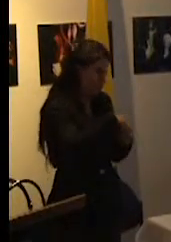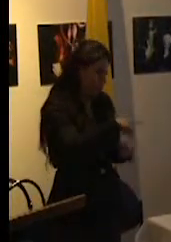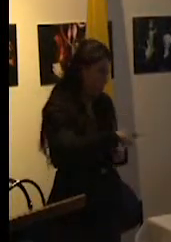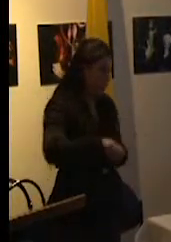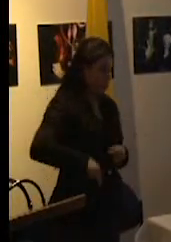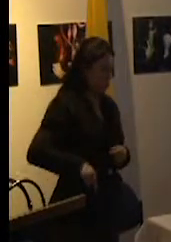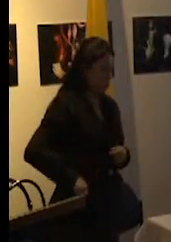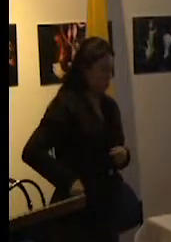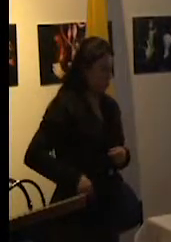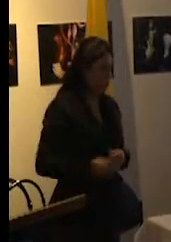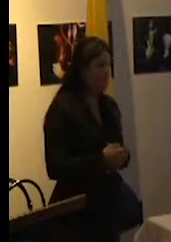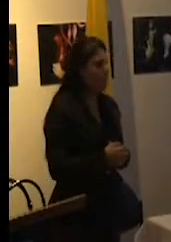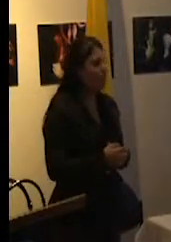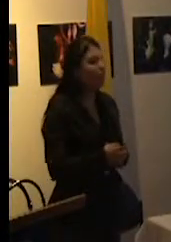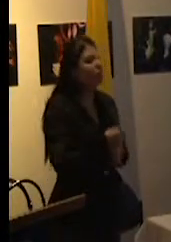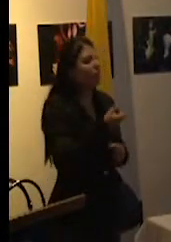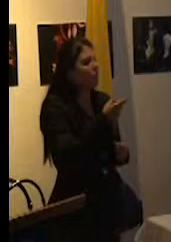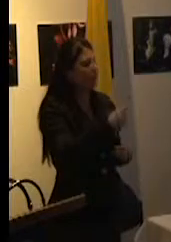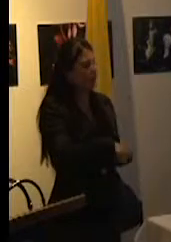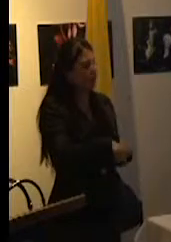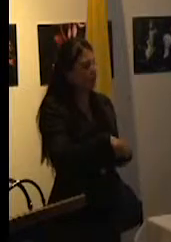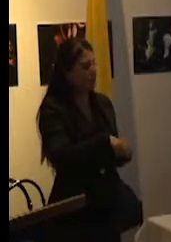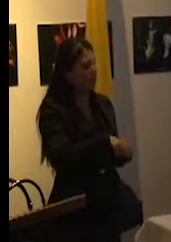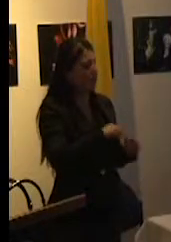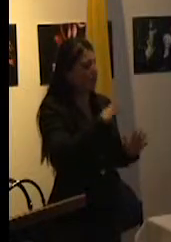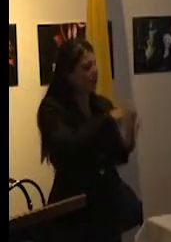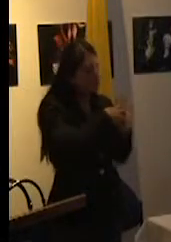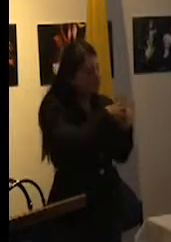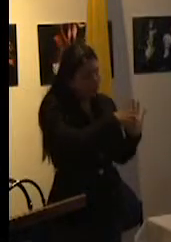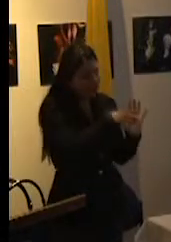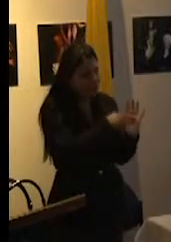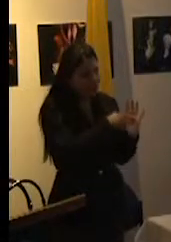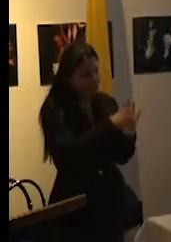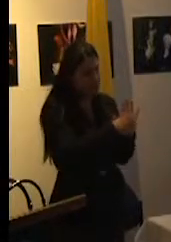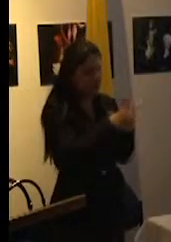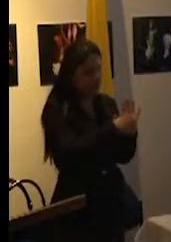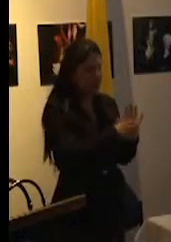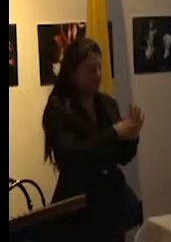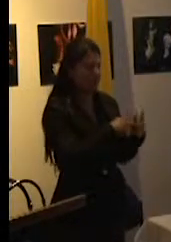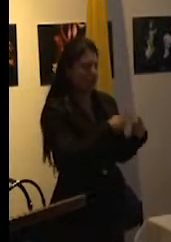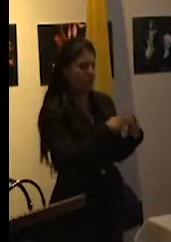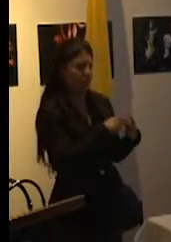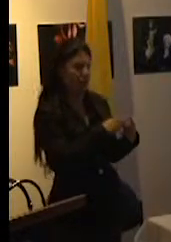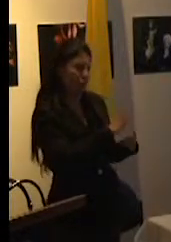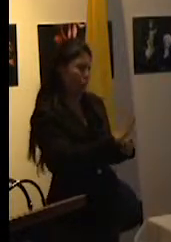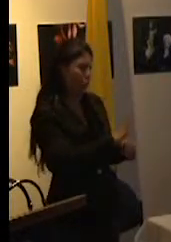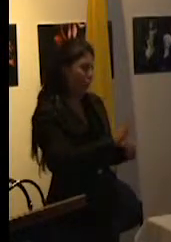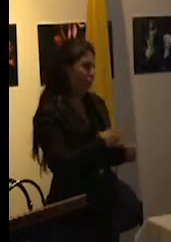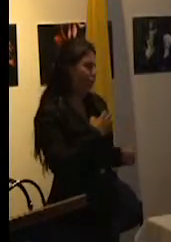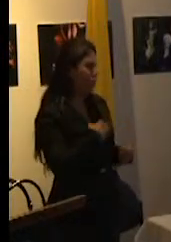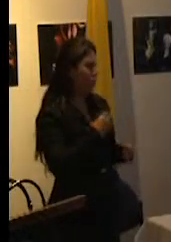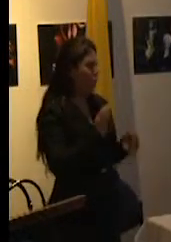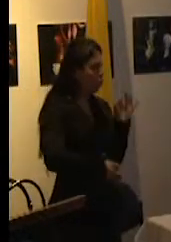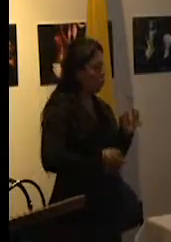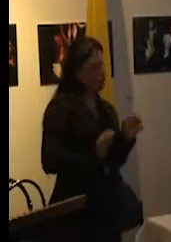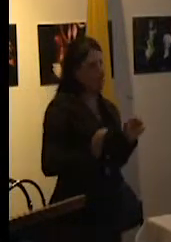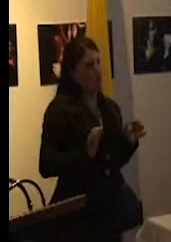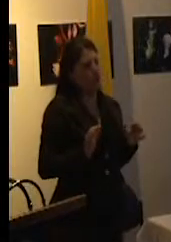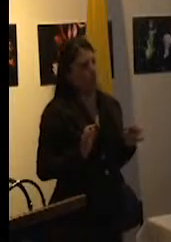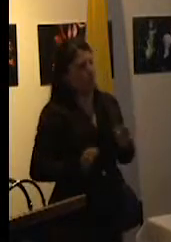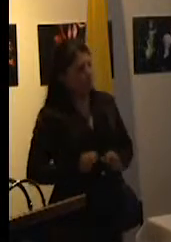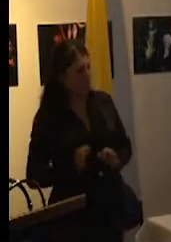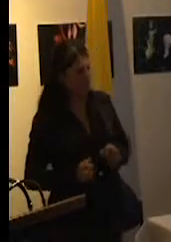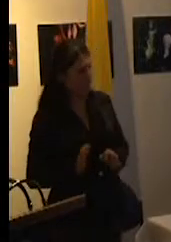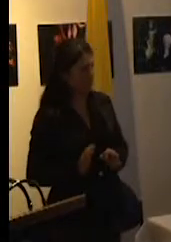y las representaciones sobre el carácter justo o injusto de esos principios